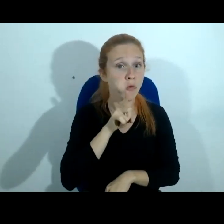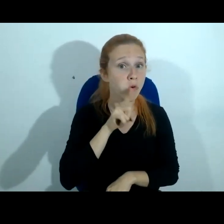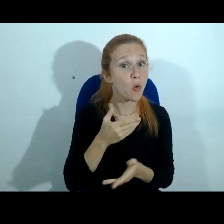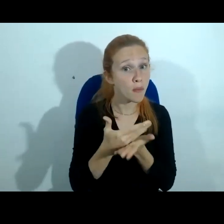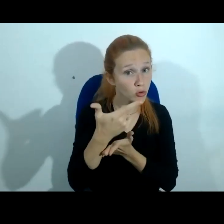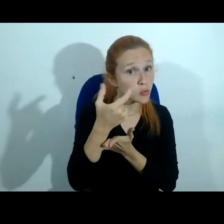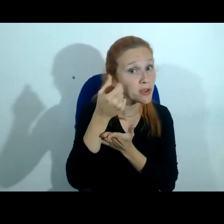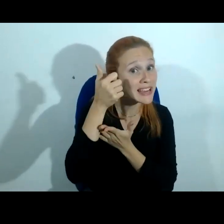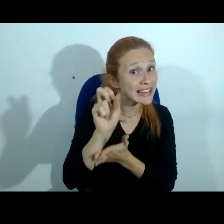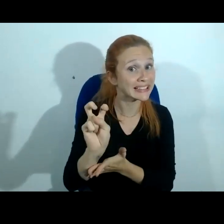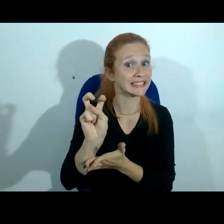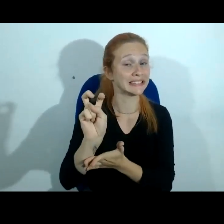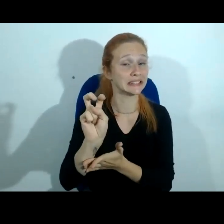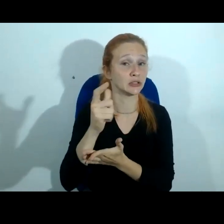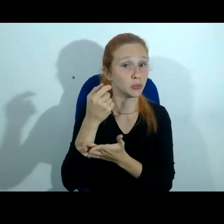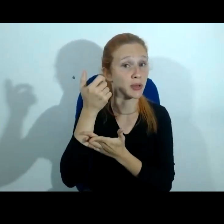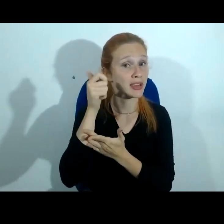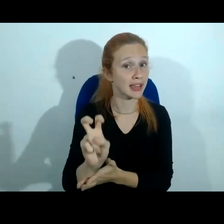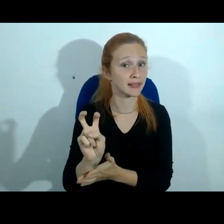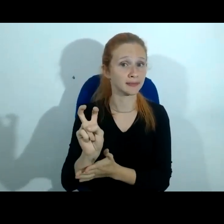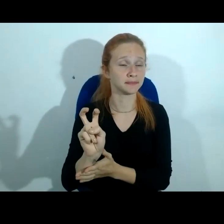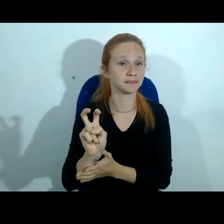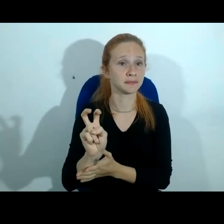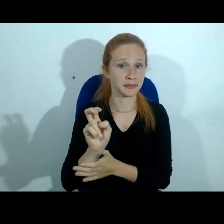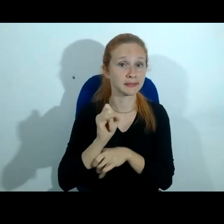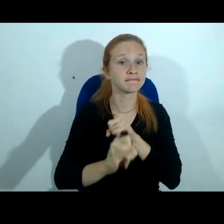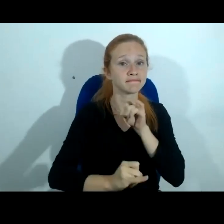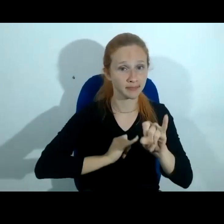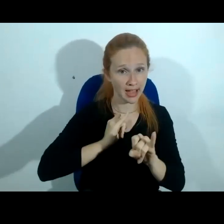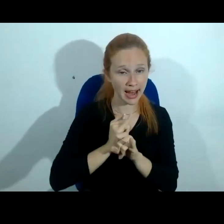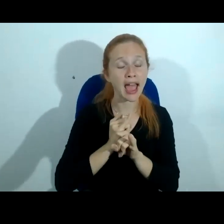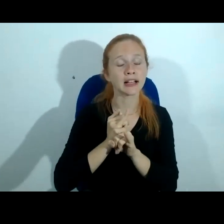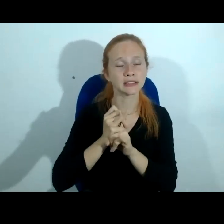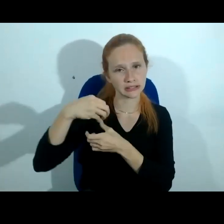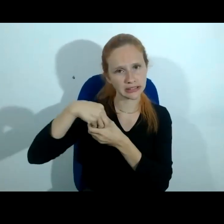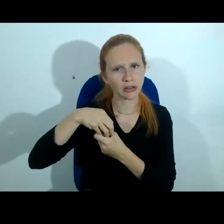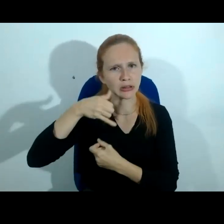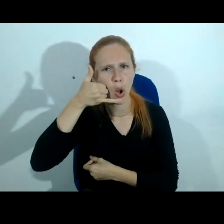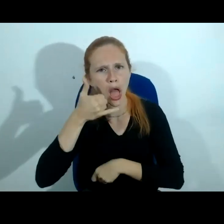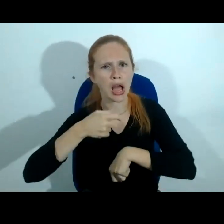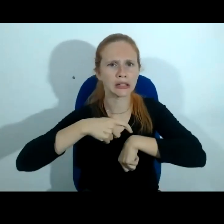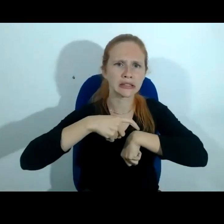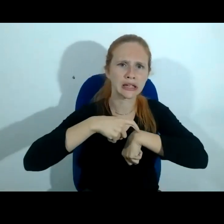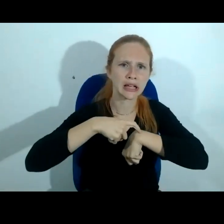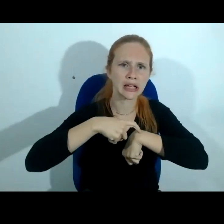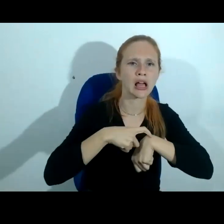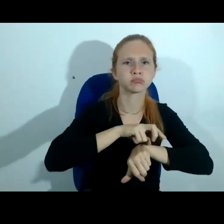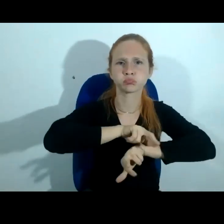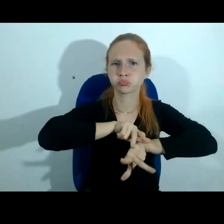desde 2015 que a internet das coisas essa prova digital